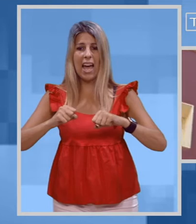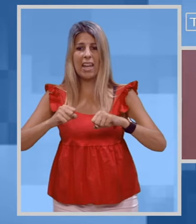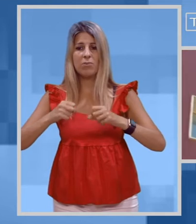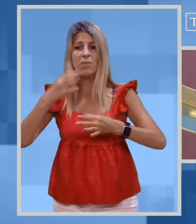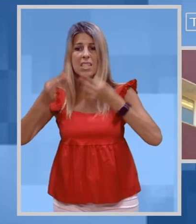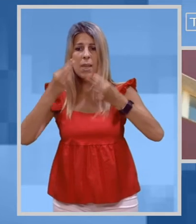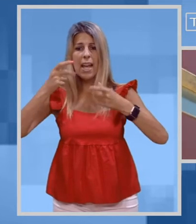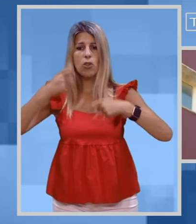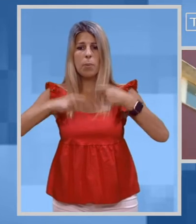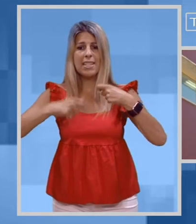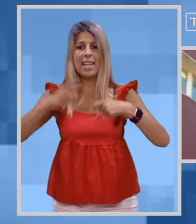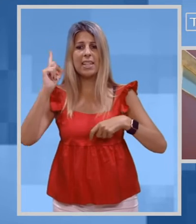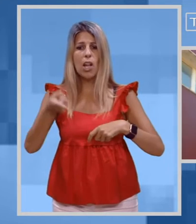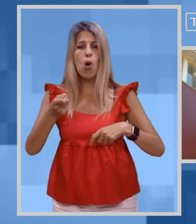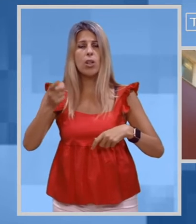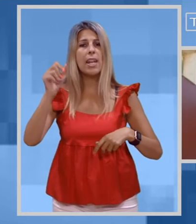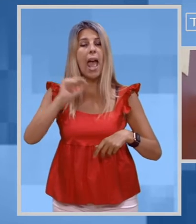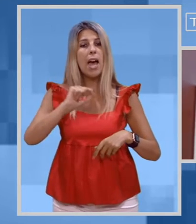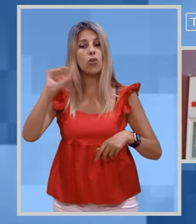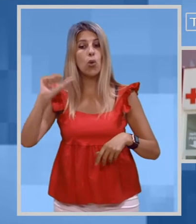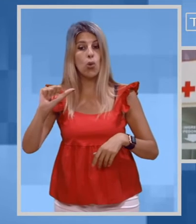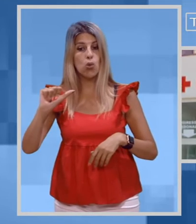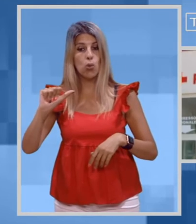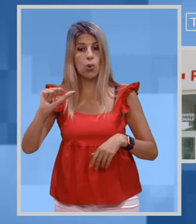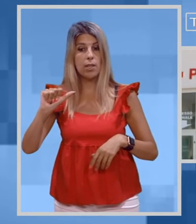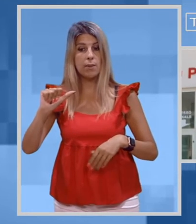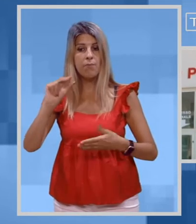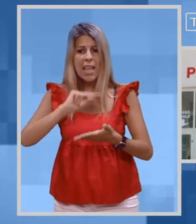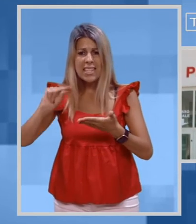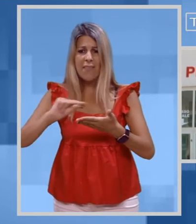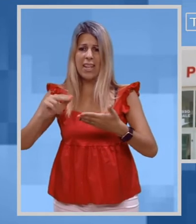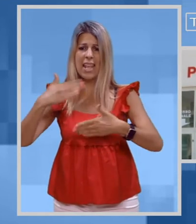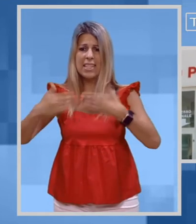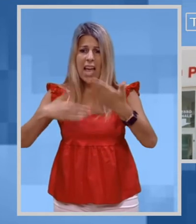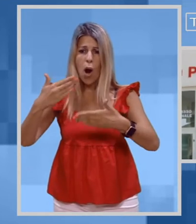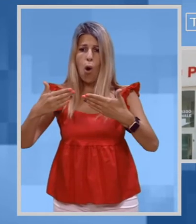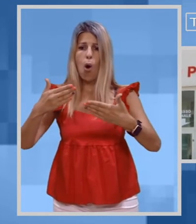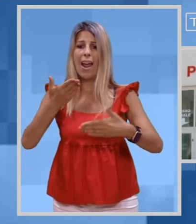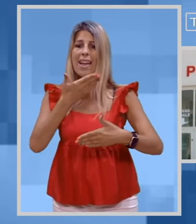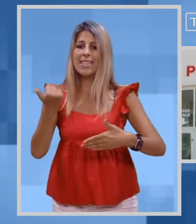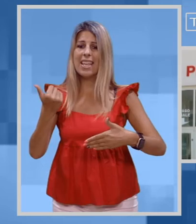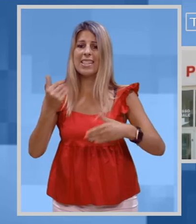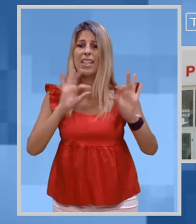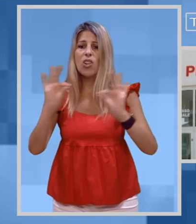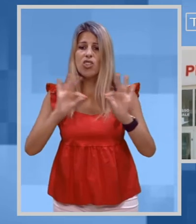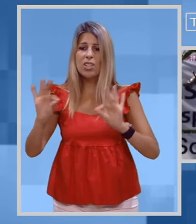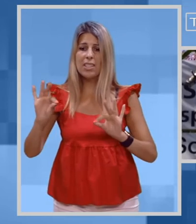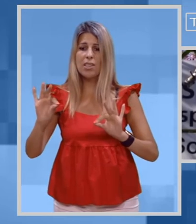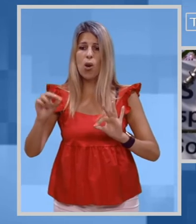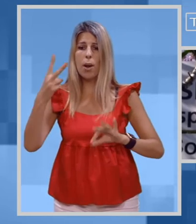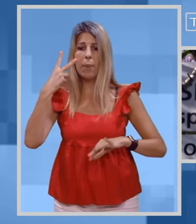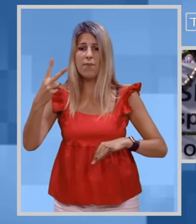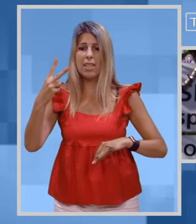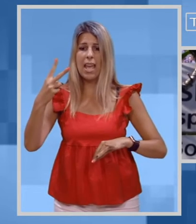affermato il presidente dell'ordine Antonio Sulis. Si evidenzia ancora una volta l'assenza di una gestione oculata e